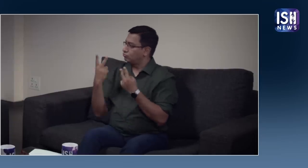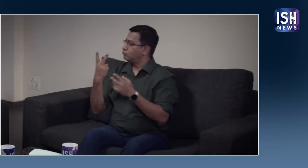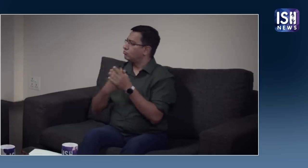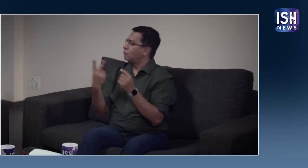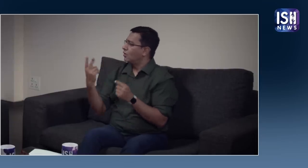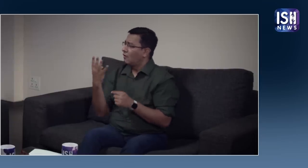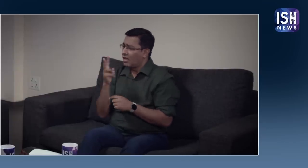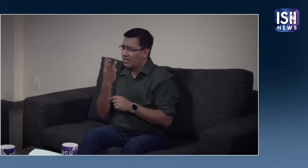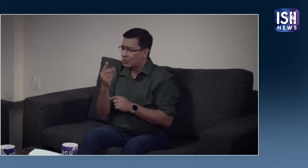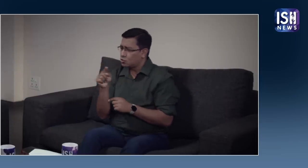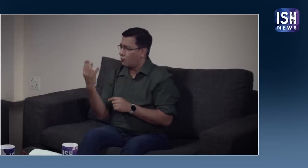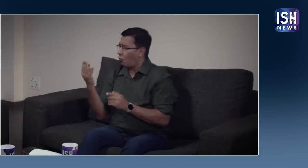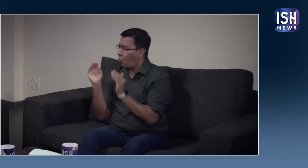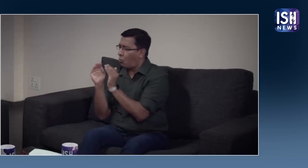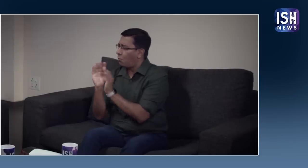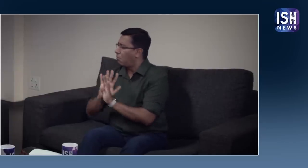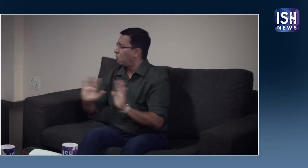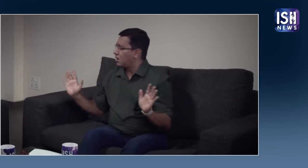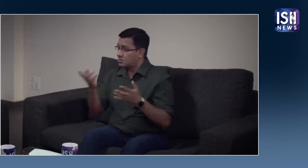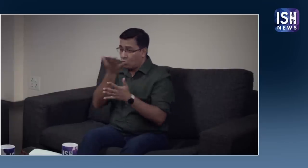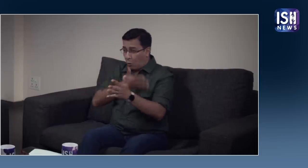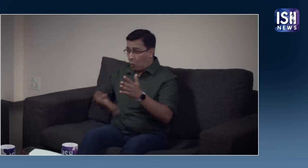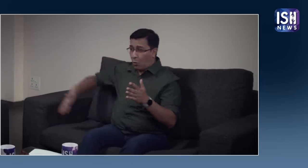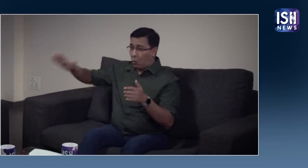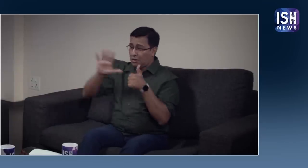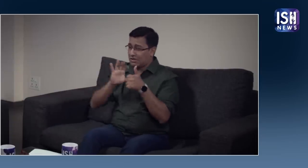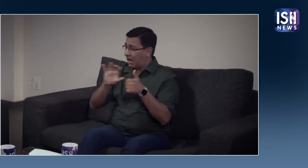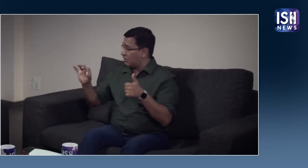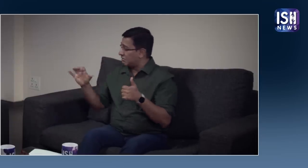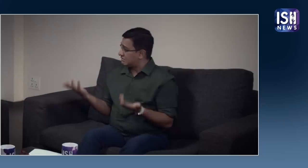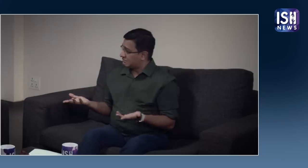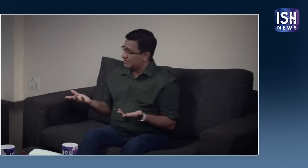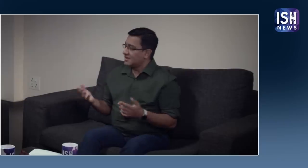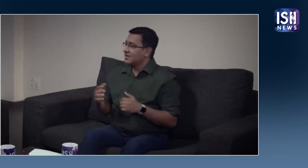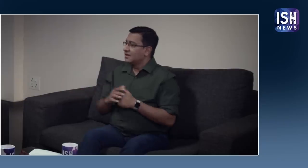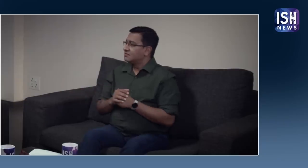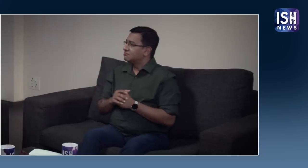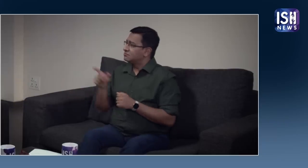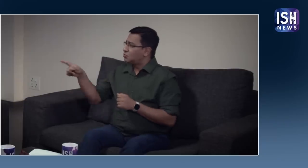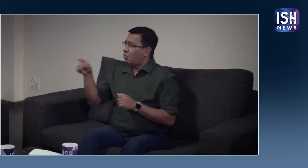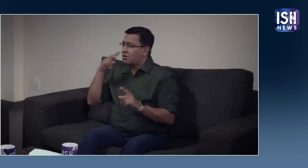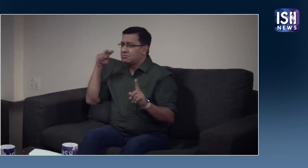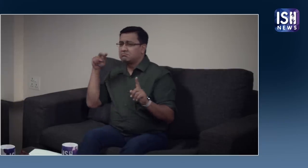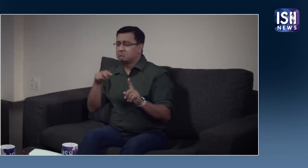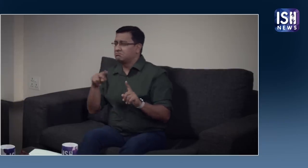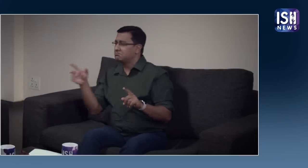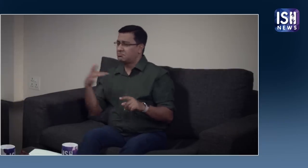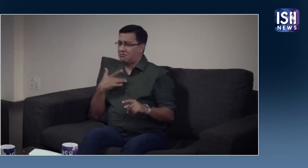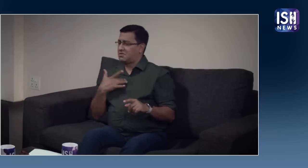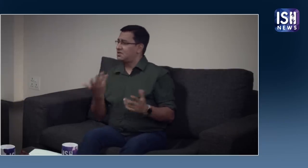शिक्षा है 600 स्कूल में सिर्फ 3-4 बाइलिंग्वल स्कूल है इतनी कम संख्या आपके दुश्टी कौन से आप